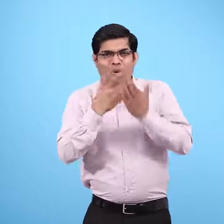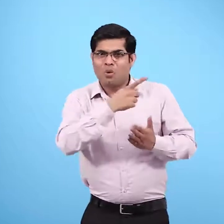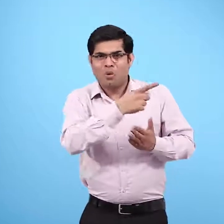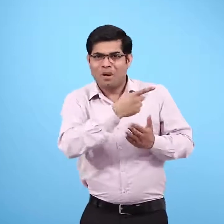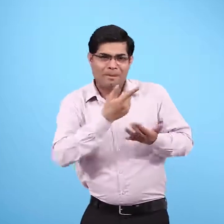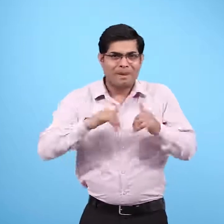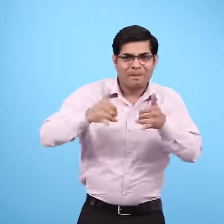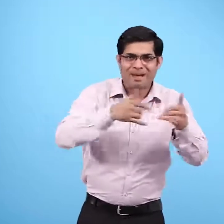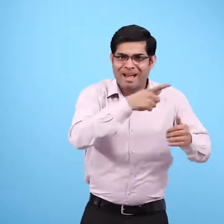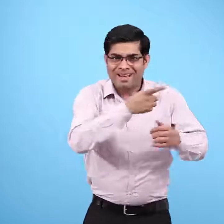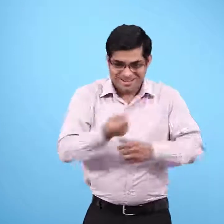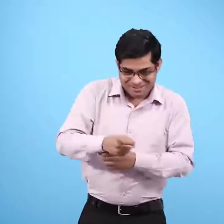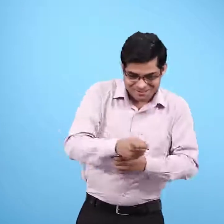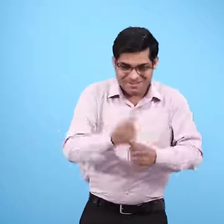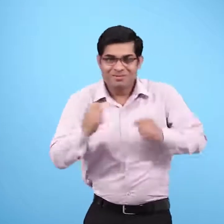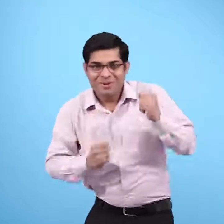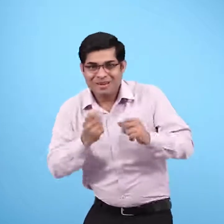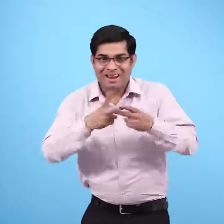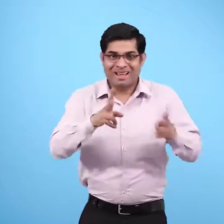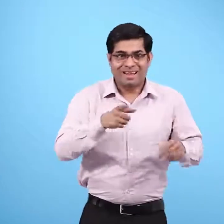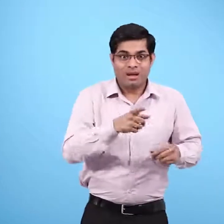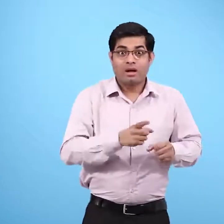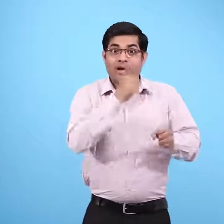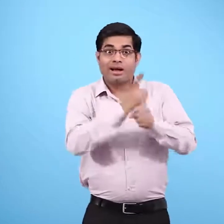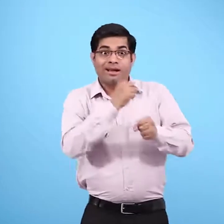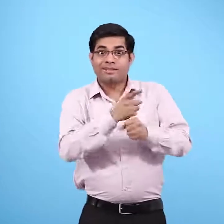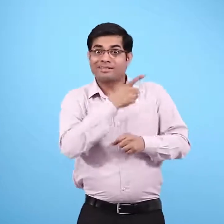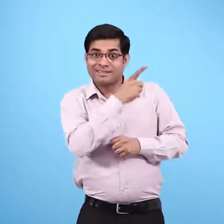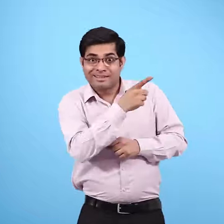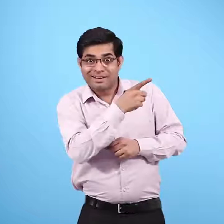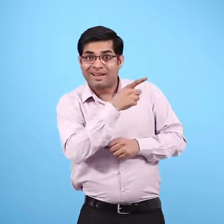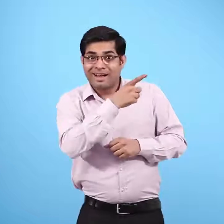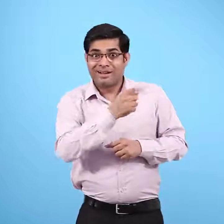स्कूल में खेल के समय तो टीचर कई बार ग्लुकोस पीने को देती है